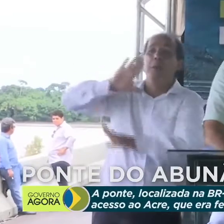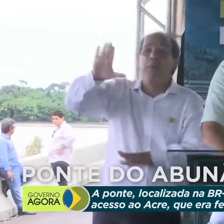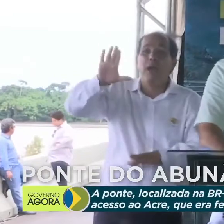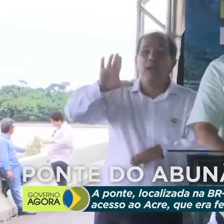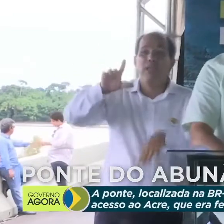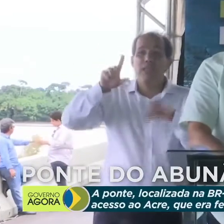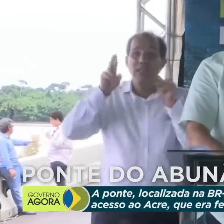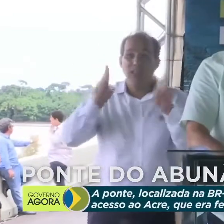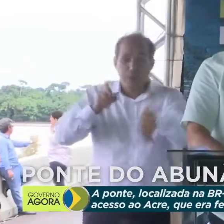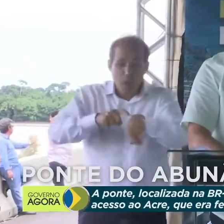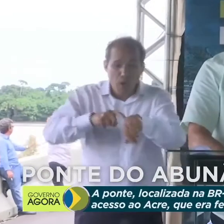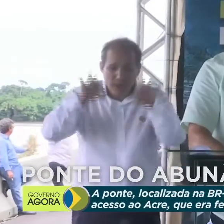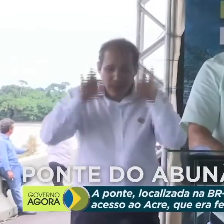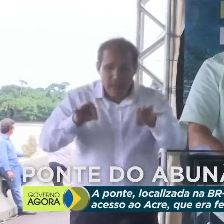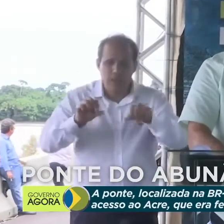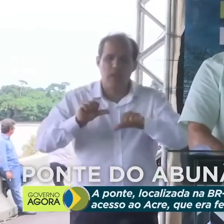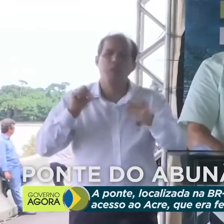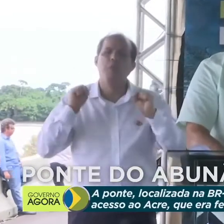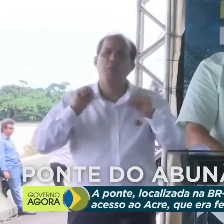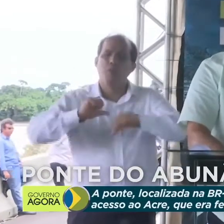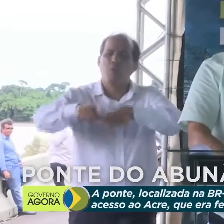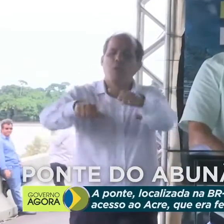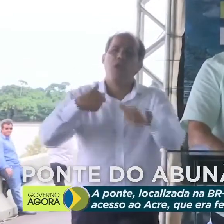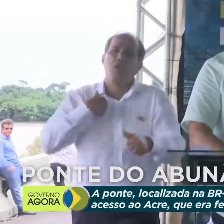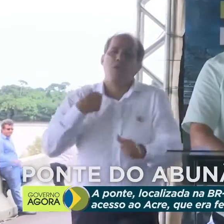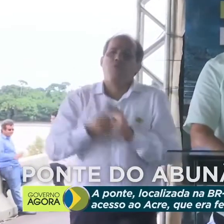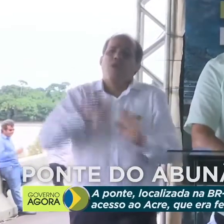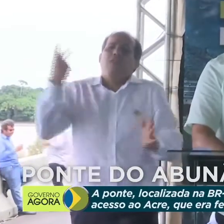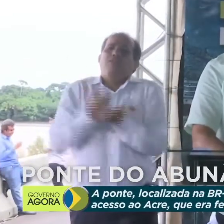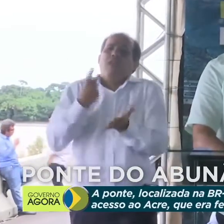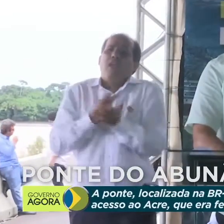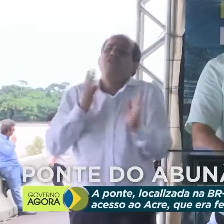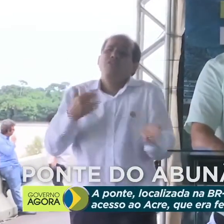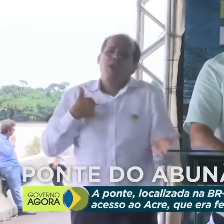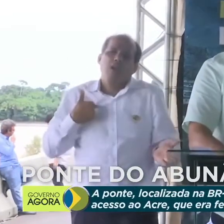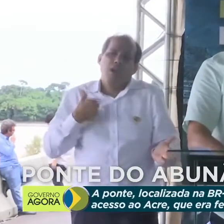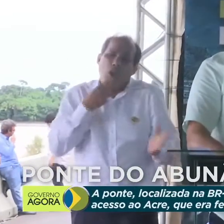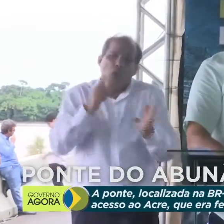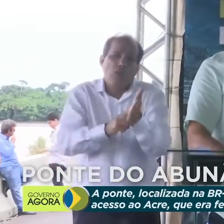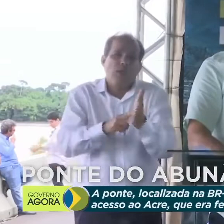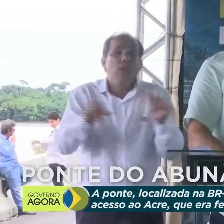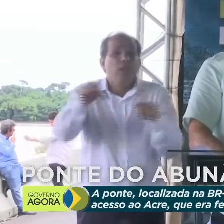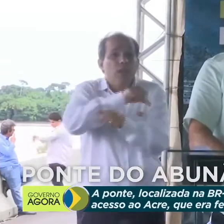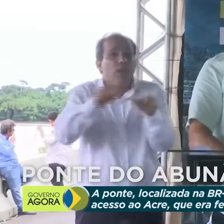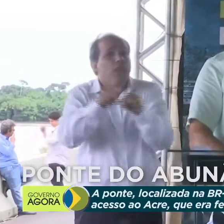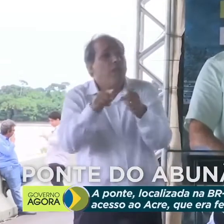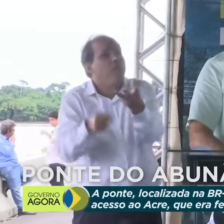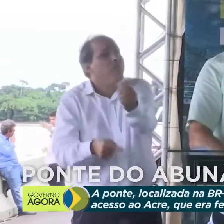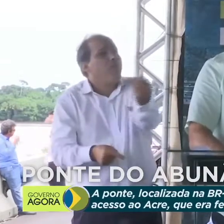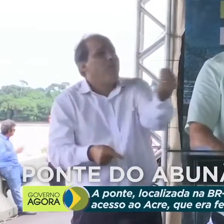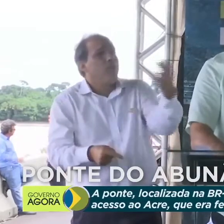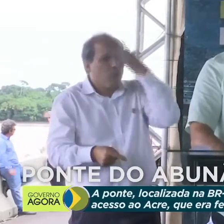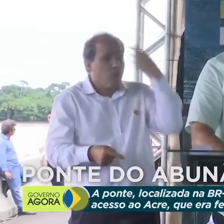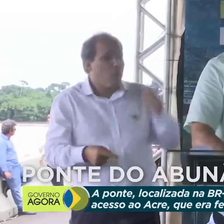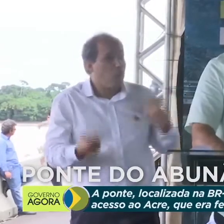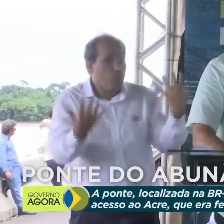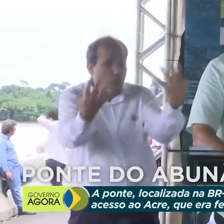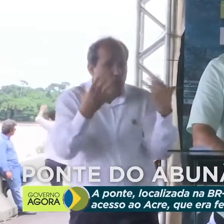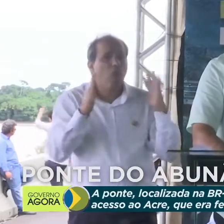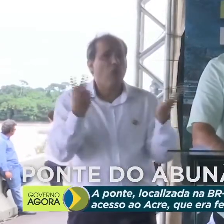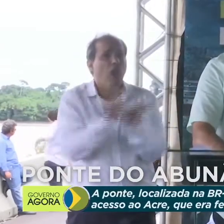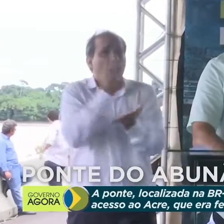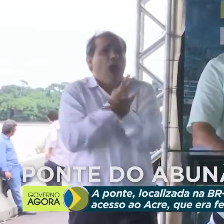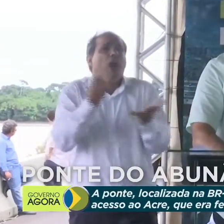hora de mudarmos. Eu já errei muitas vezes, assim como todos que estão aqui já erraram em algum momento.